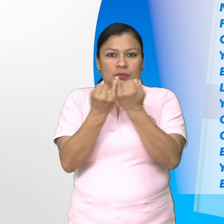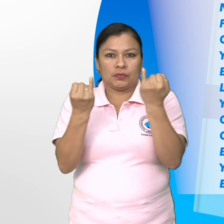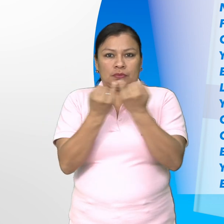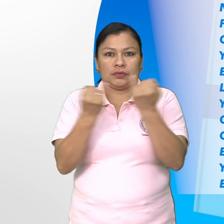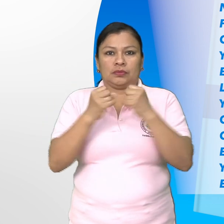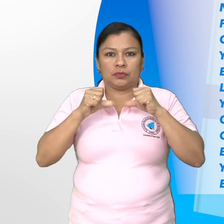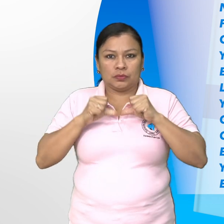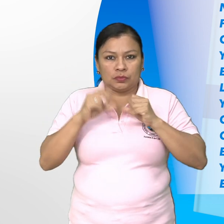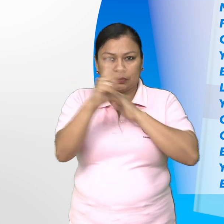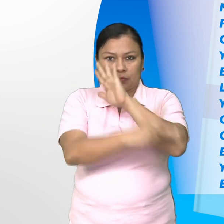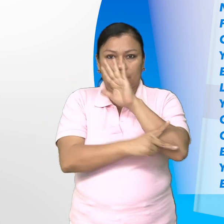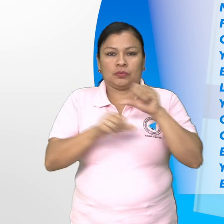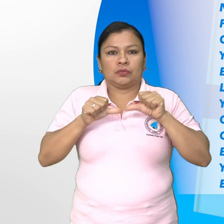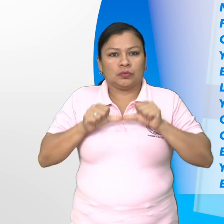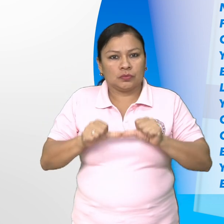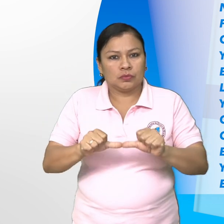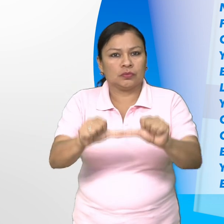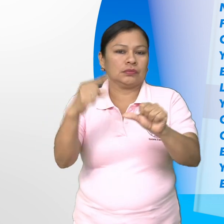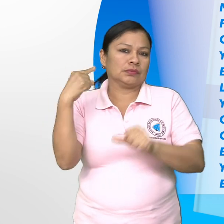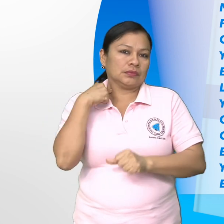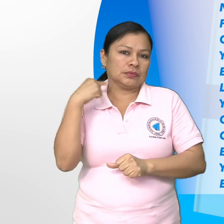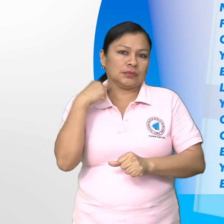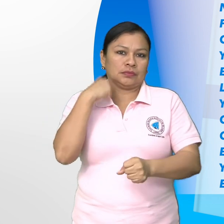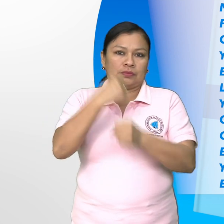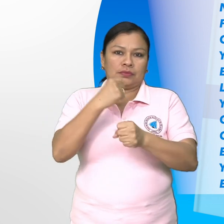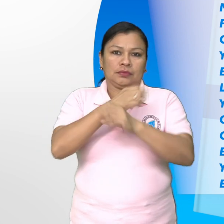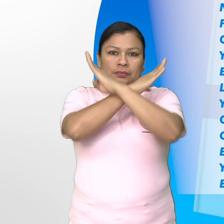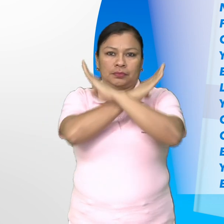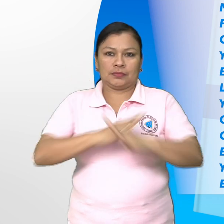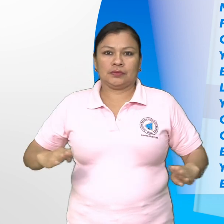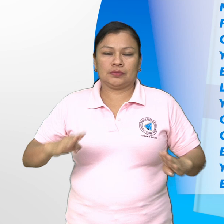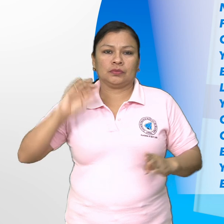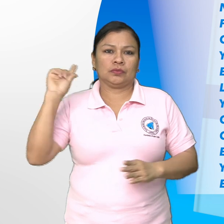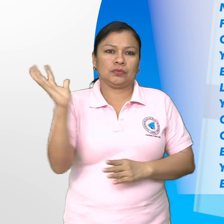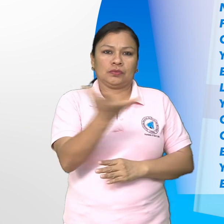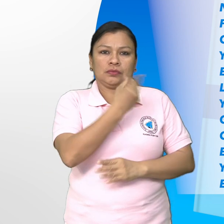esfuerzos por establecer y preservar la paz en la región.